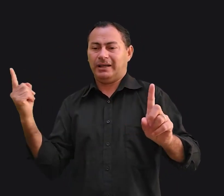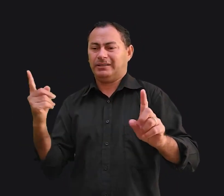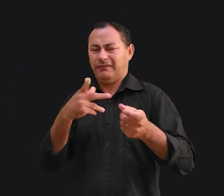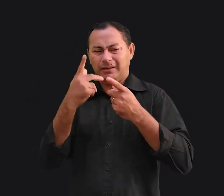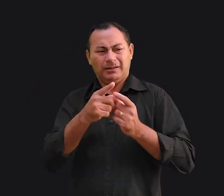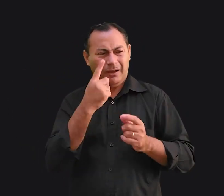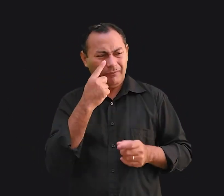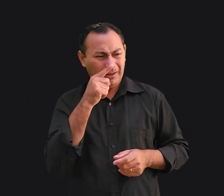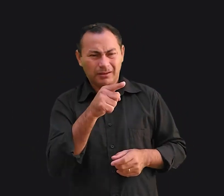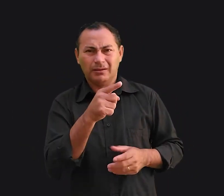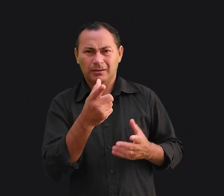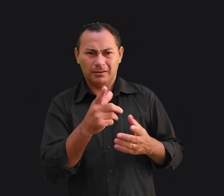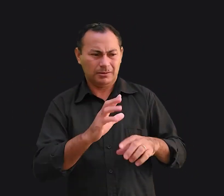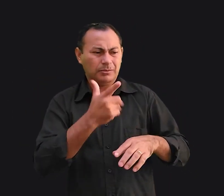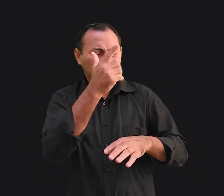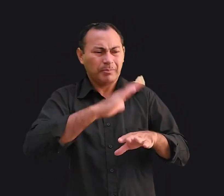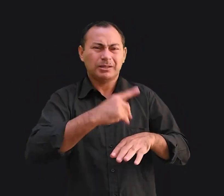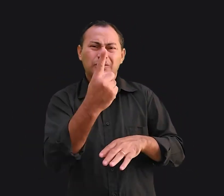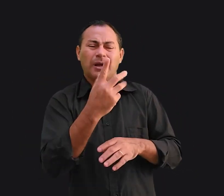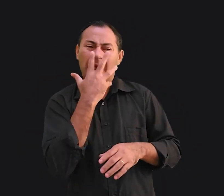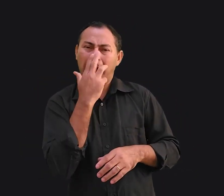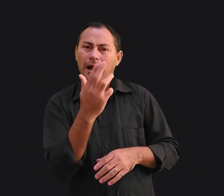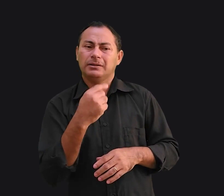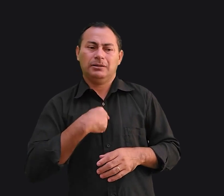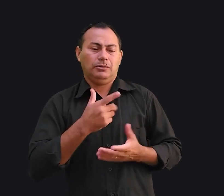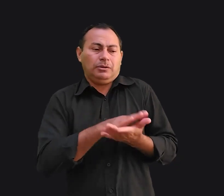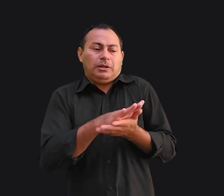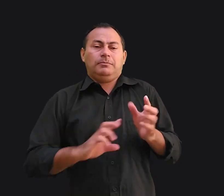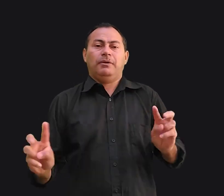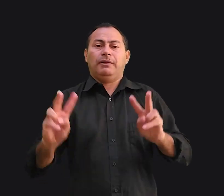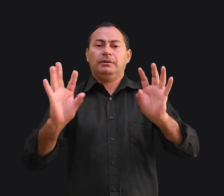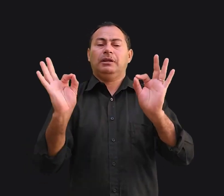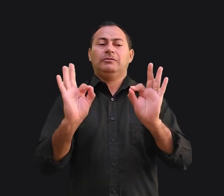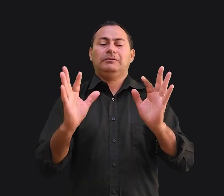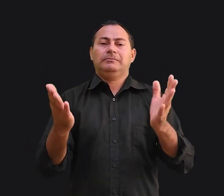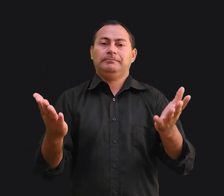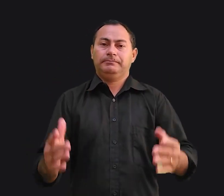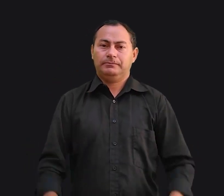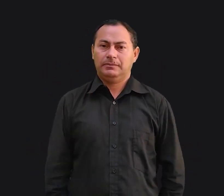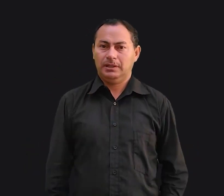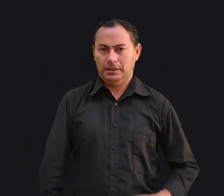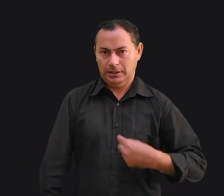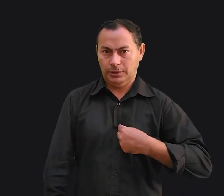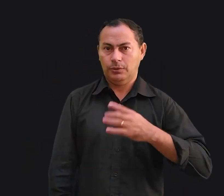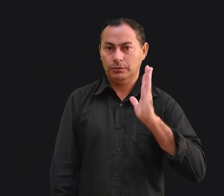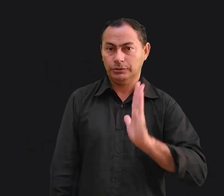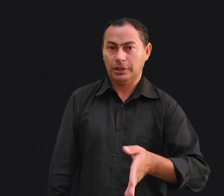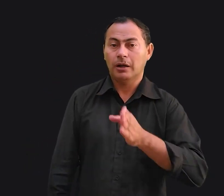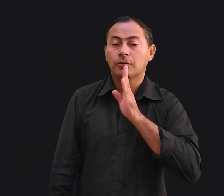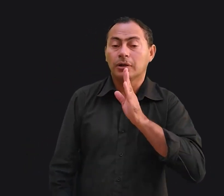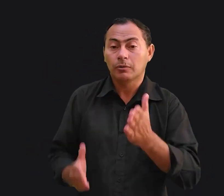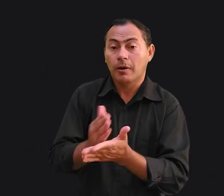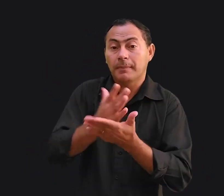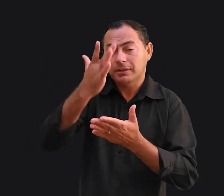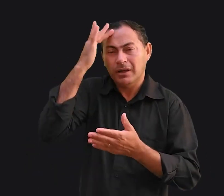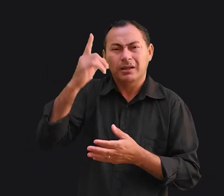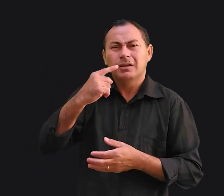dizem Está vendo só? Mais um aí que acha que eu não tenho valor nenhum. Já conheci algumas pessoas assim. Uma vez conheci uma